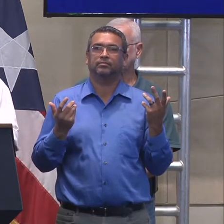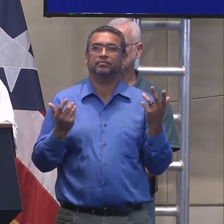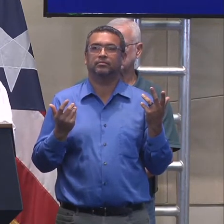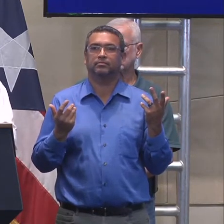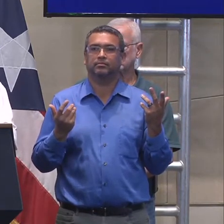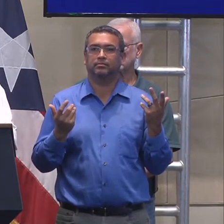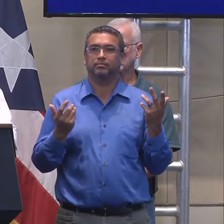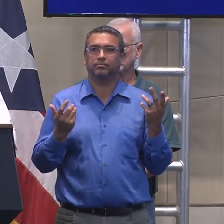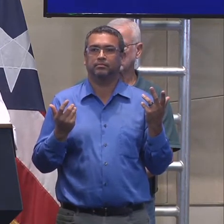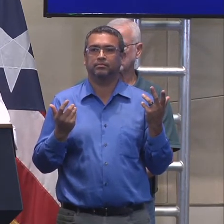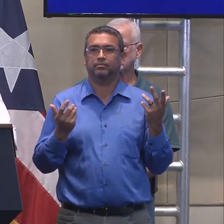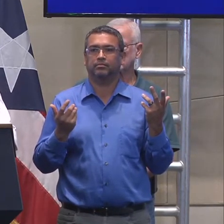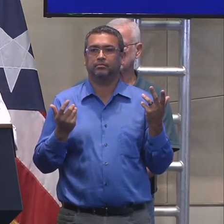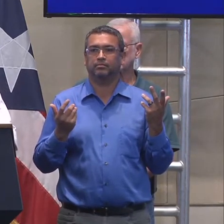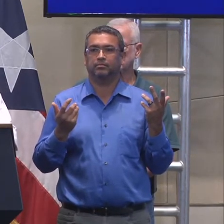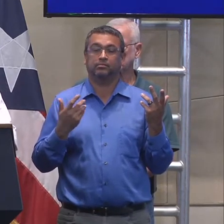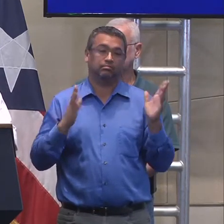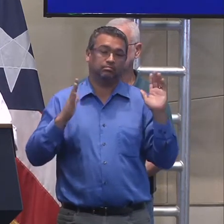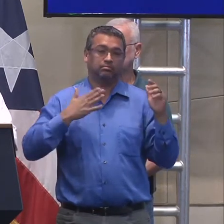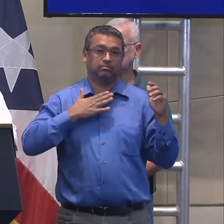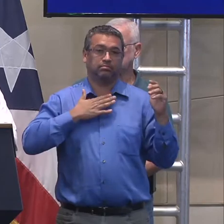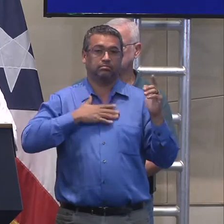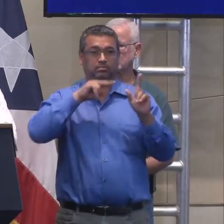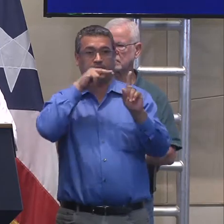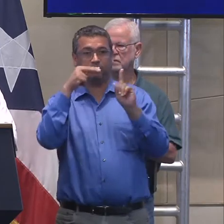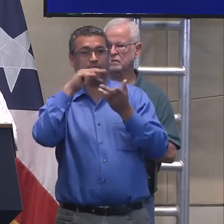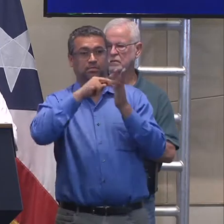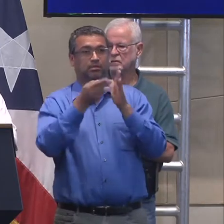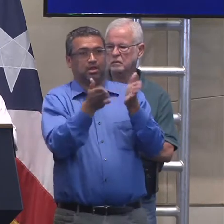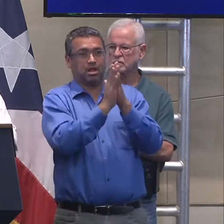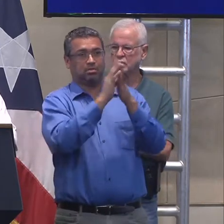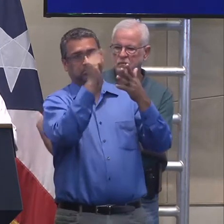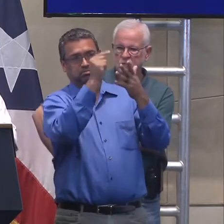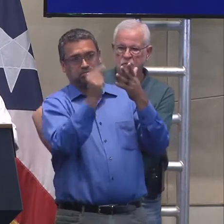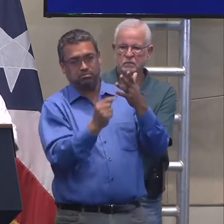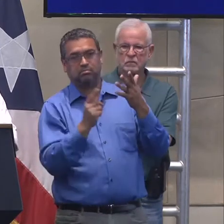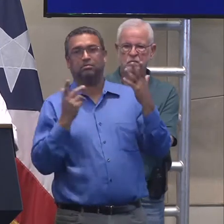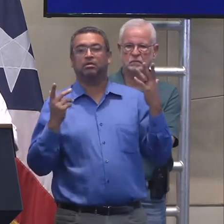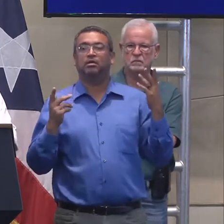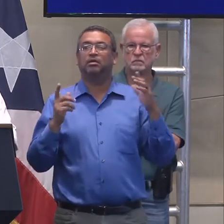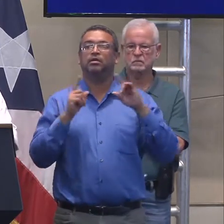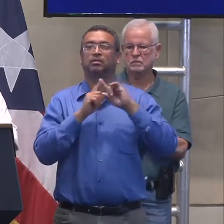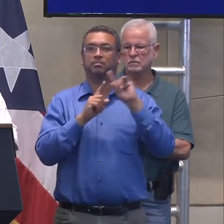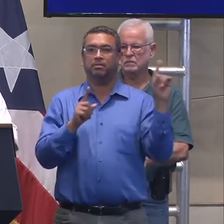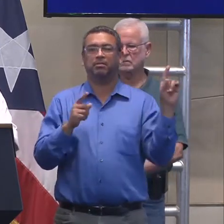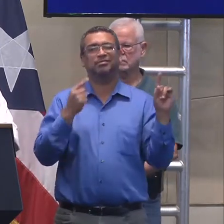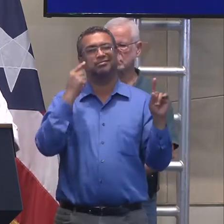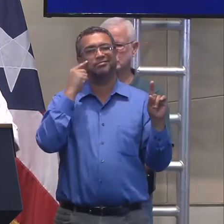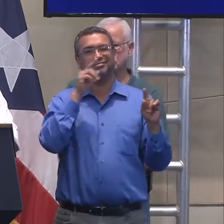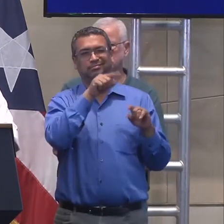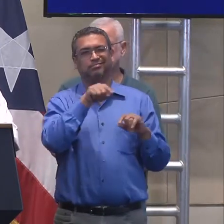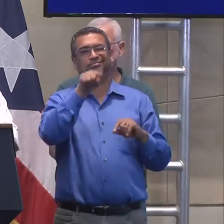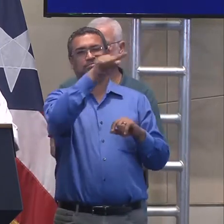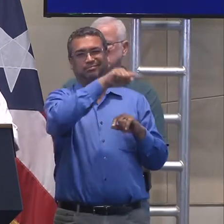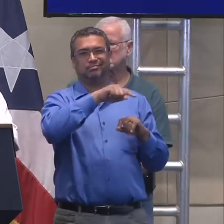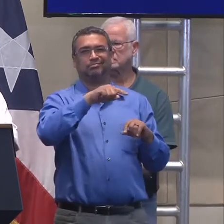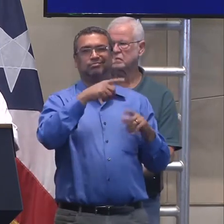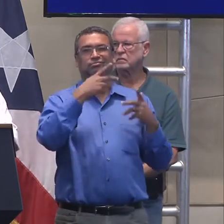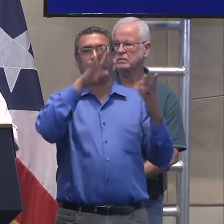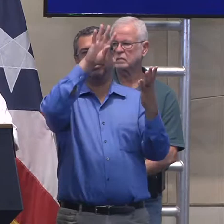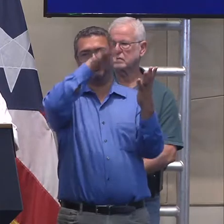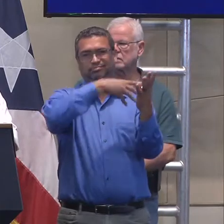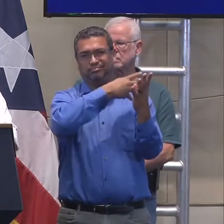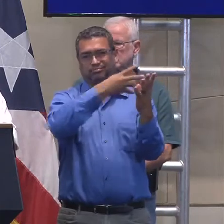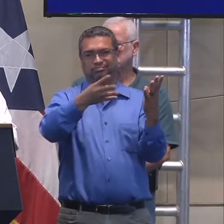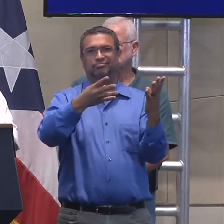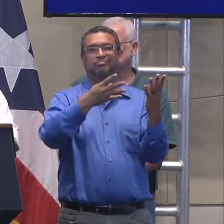particularmente, eh, el caso mío, los pedidos, esto, de la actualización de lo que está ocurriendo. Pero entiendo que ellos van, ellos tienen una serie de